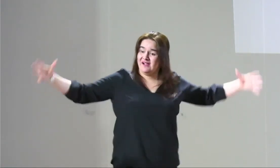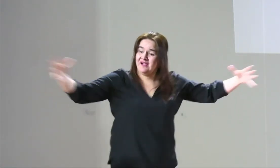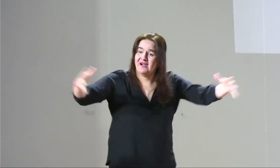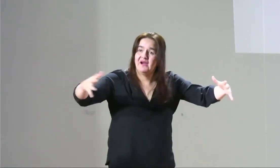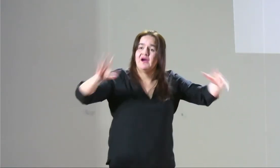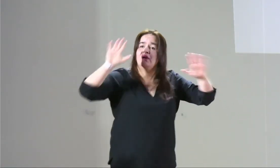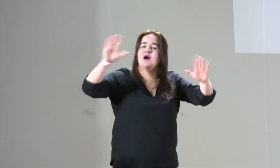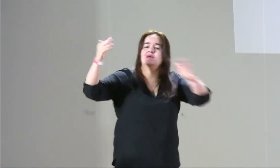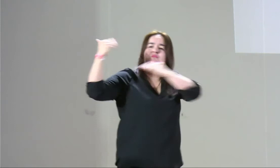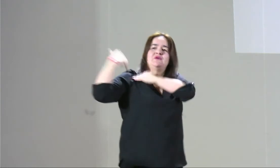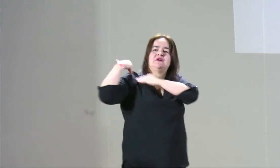a un,